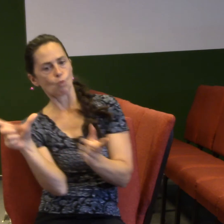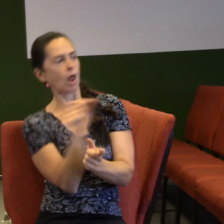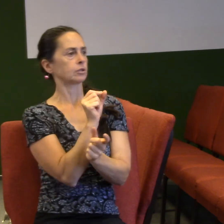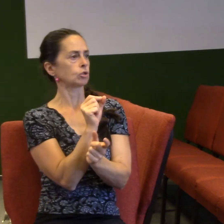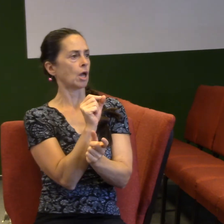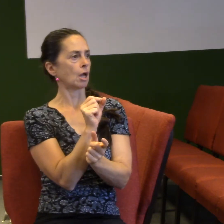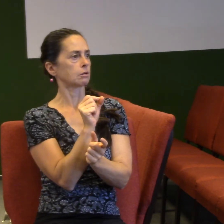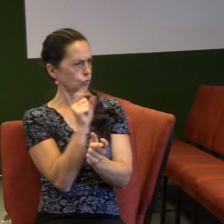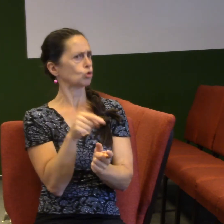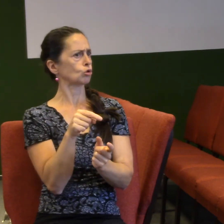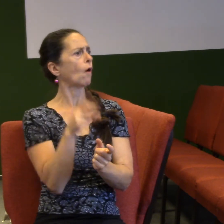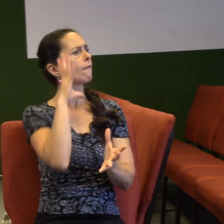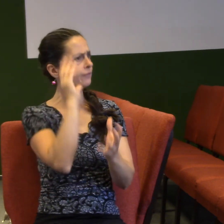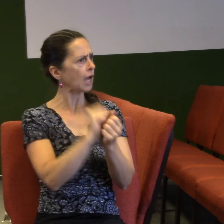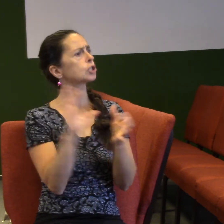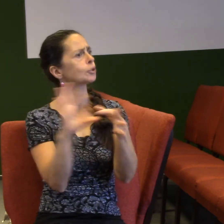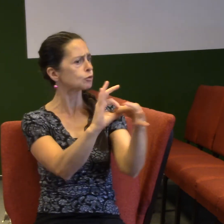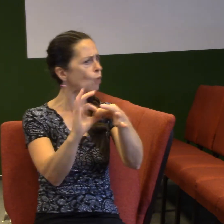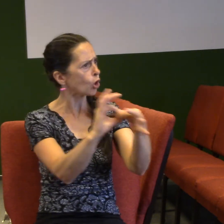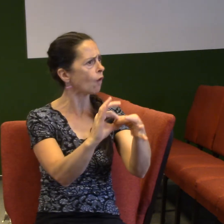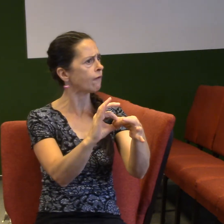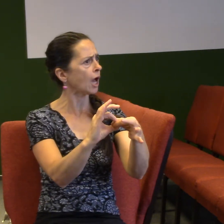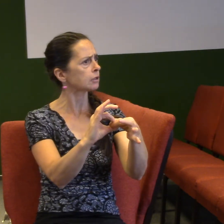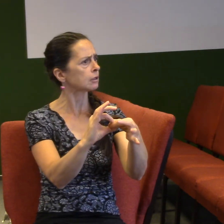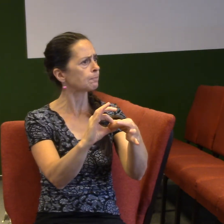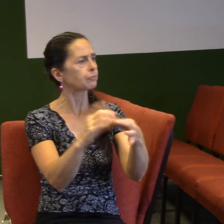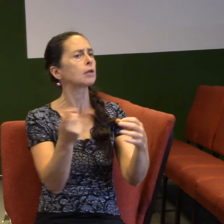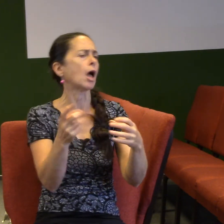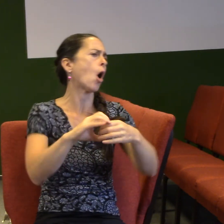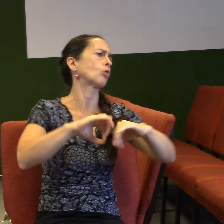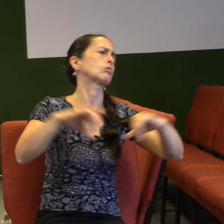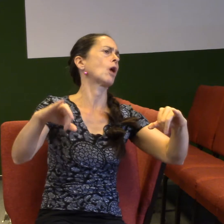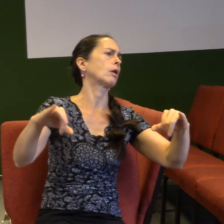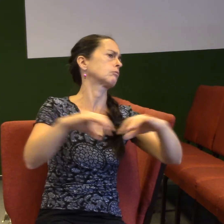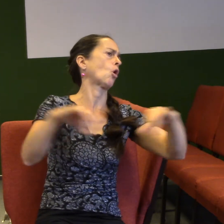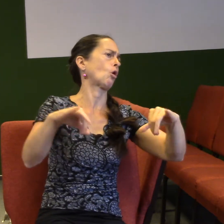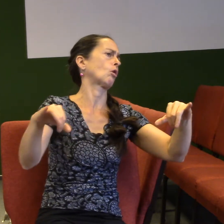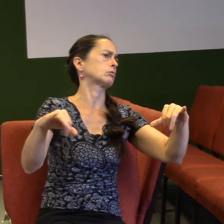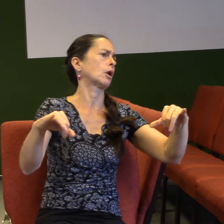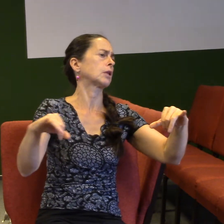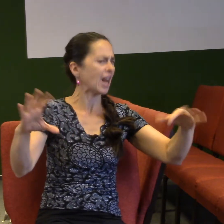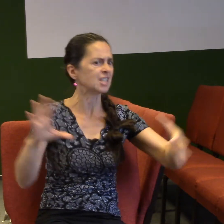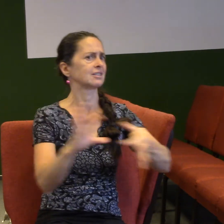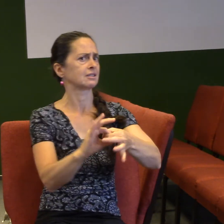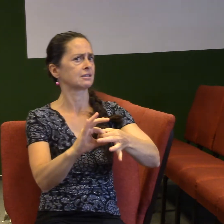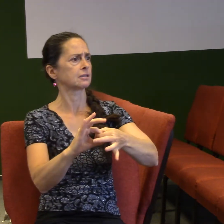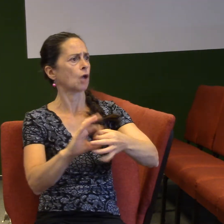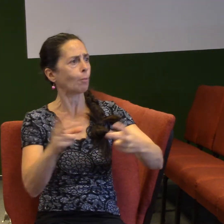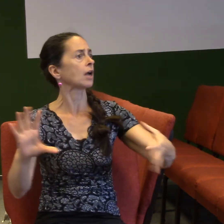tohle jako spojovat. Nedívat se tak, že nerozdělovat to, ale spojovat. Já jsem si to tak sám